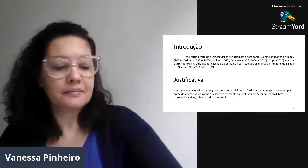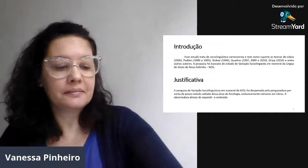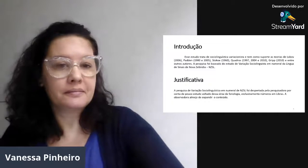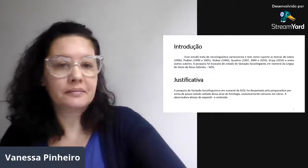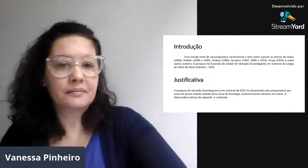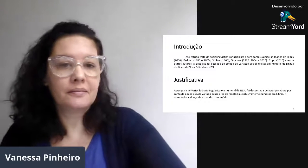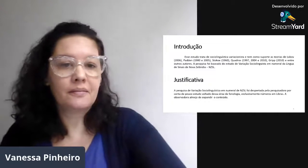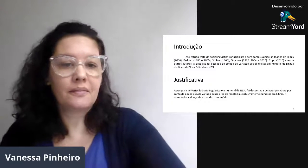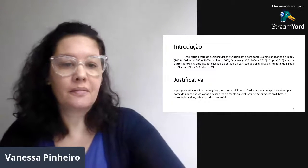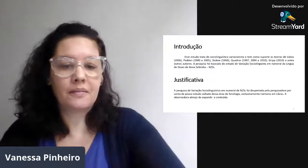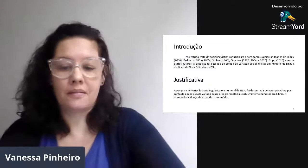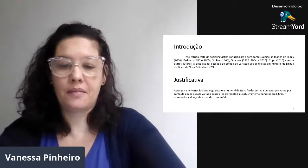informações.